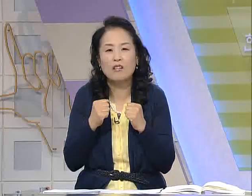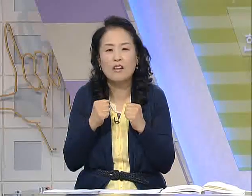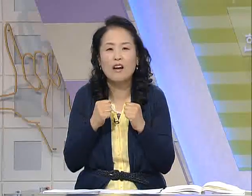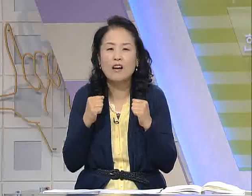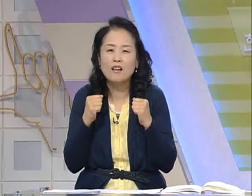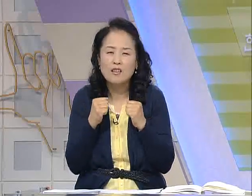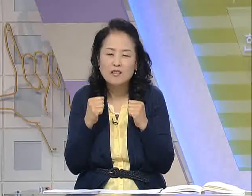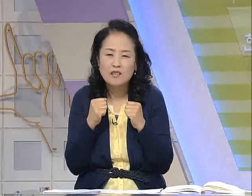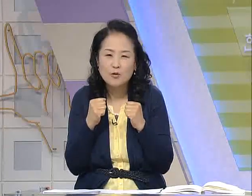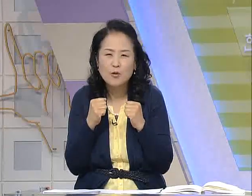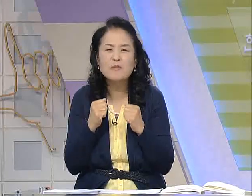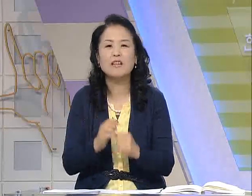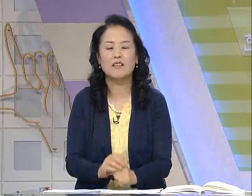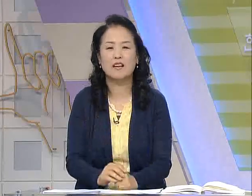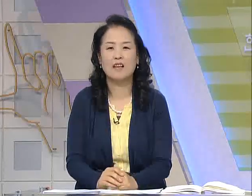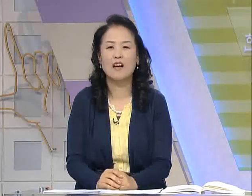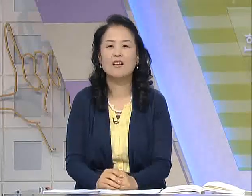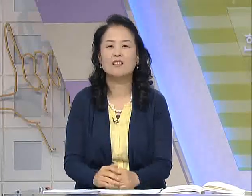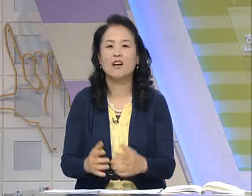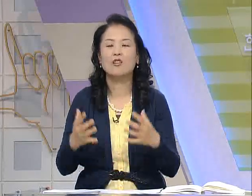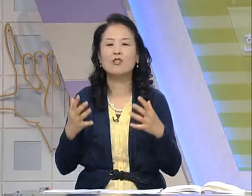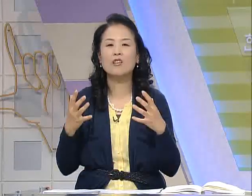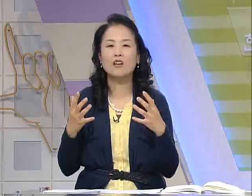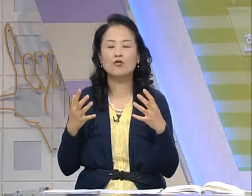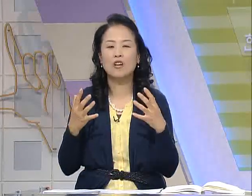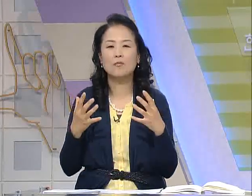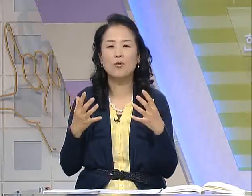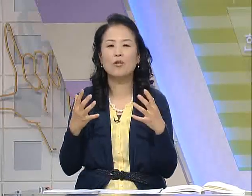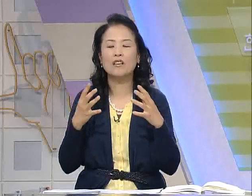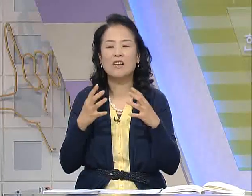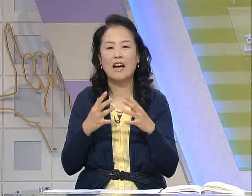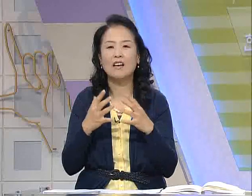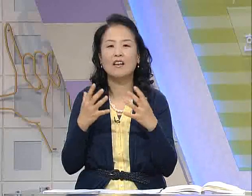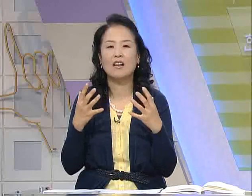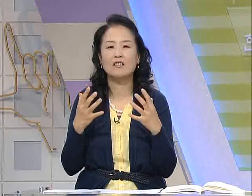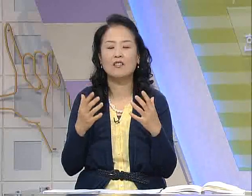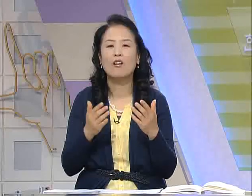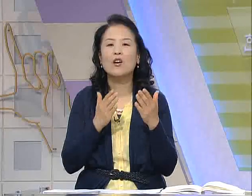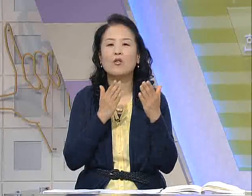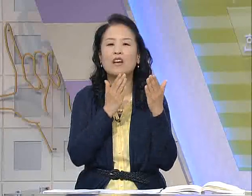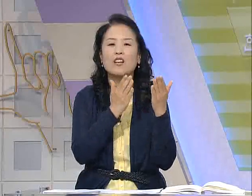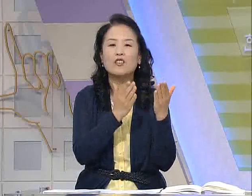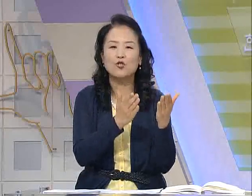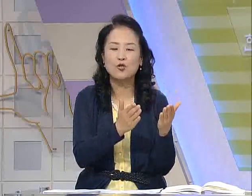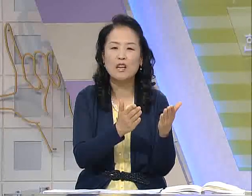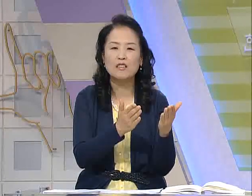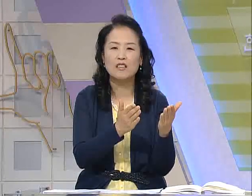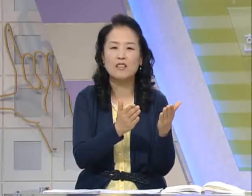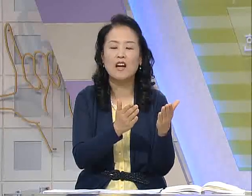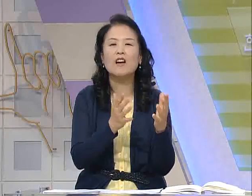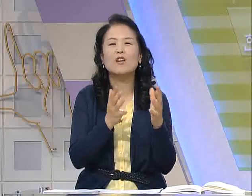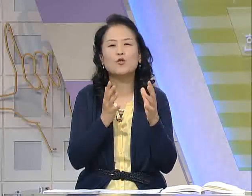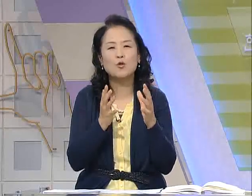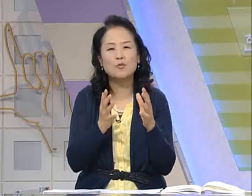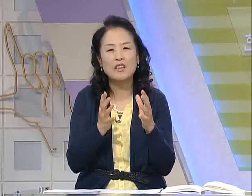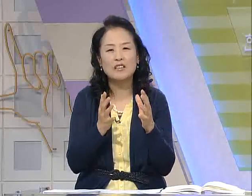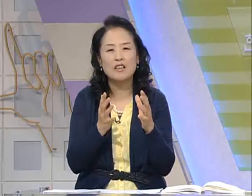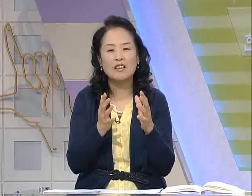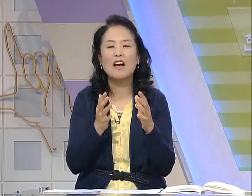하거나 조금 쌀쌀하다. 자, 어떻게 수화를 표현하는 강약에 따라서 굉장히 추운 날씨이다, 조금 쌀쌀하다,